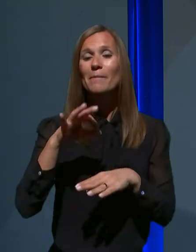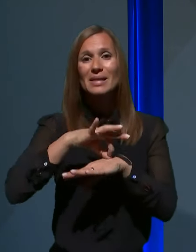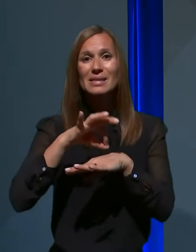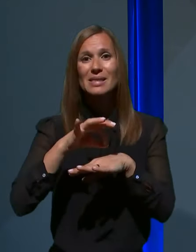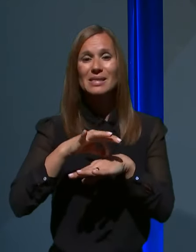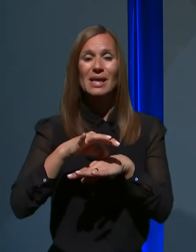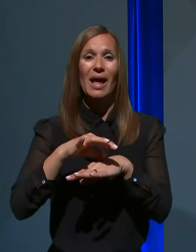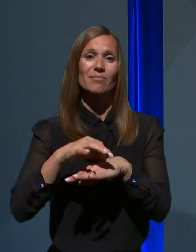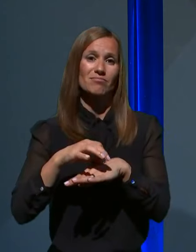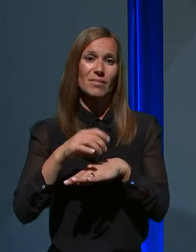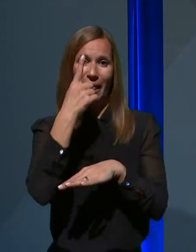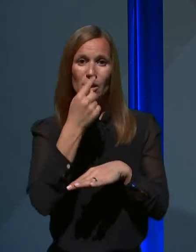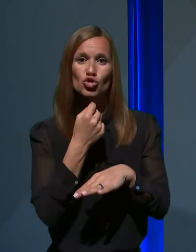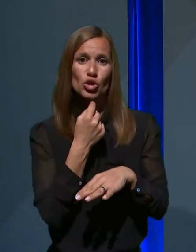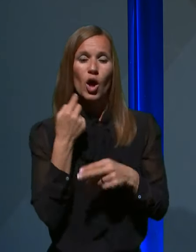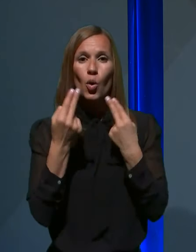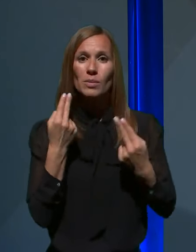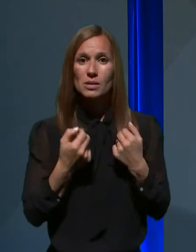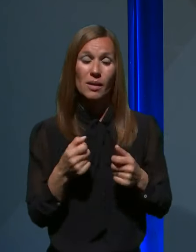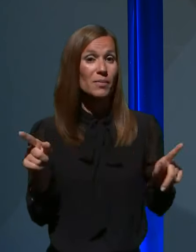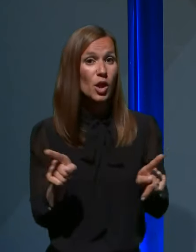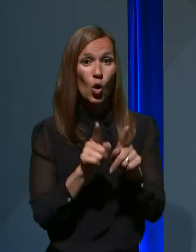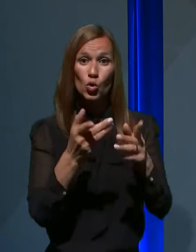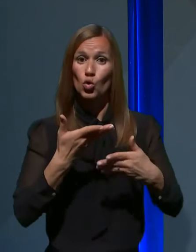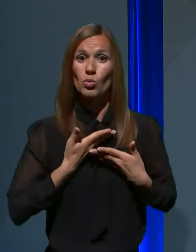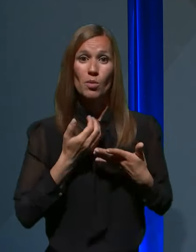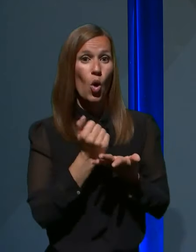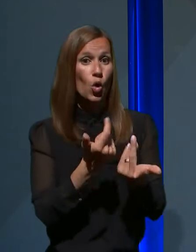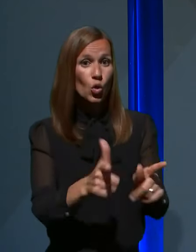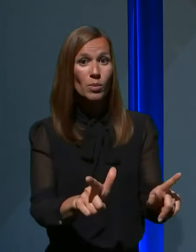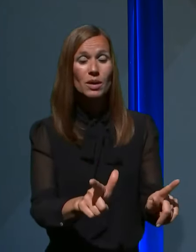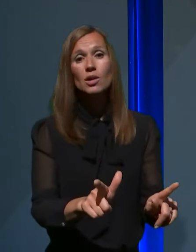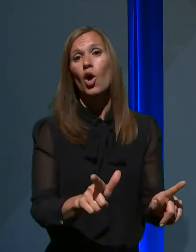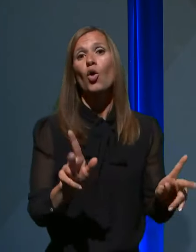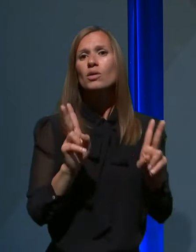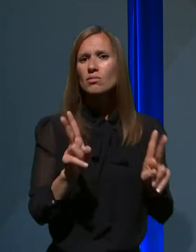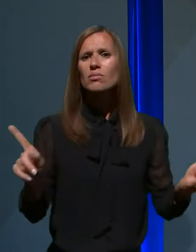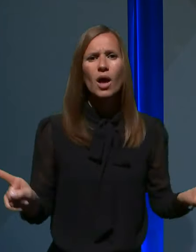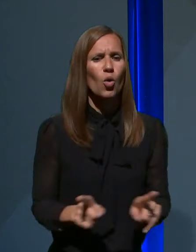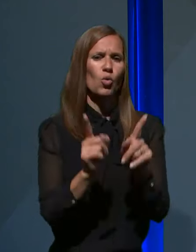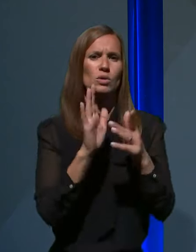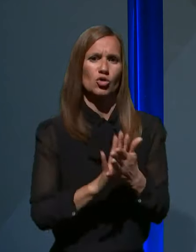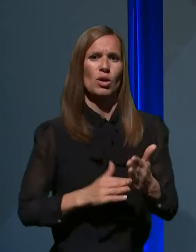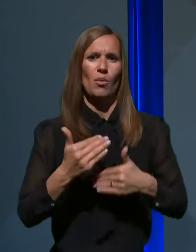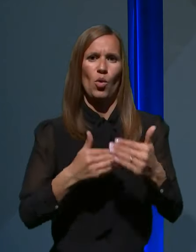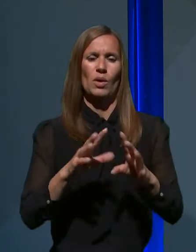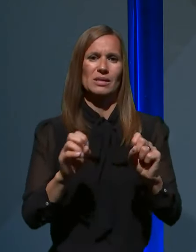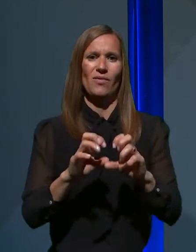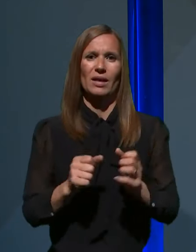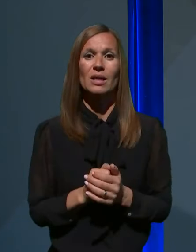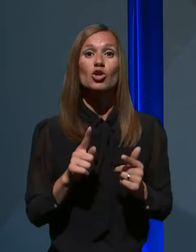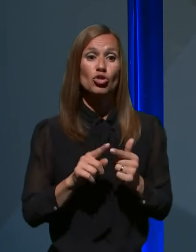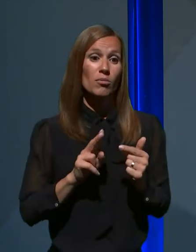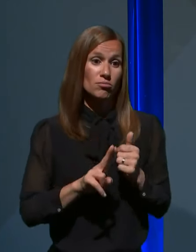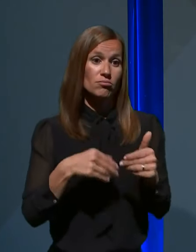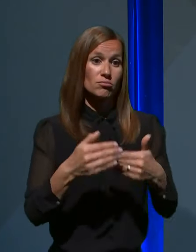komisije. In takoj, ko to odobritev dobimo, lahko to raziskavo začnemo izvajati. Če bi šlo po naših načrtih,